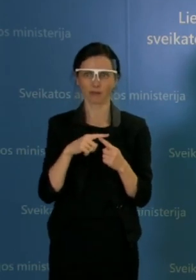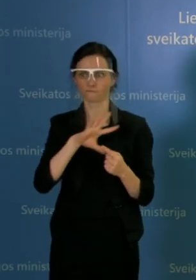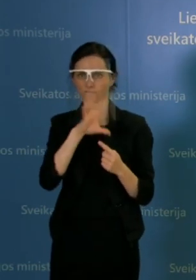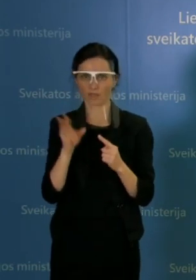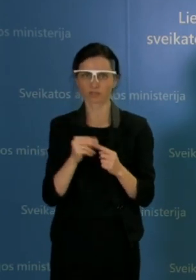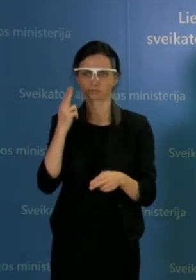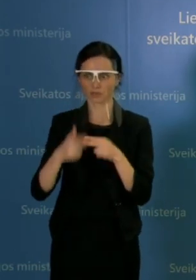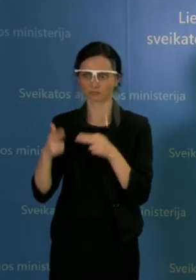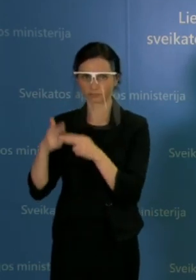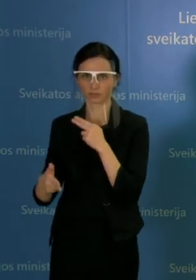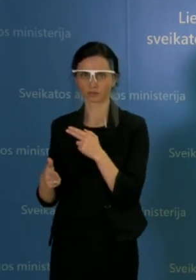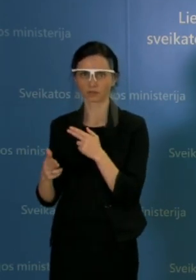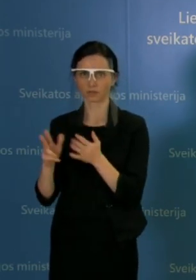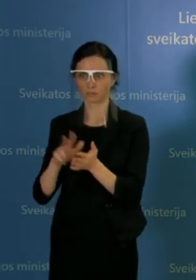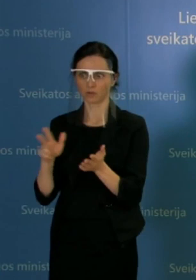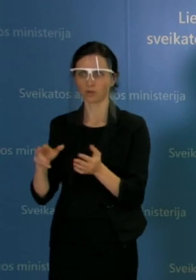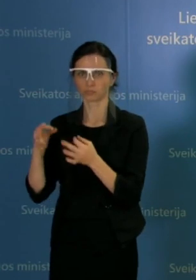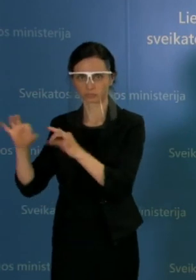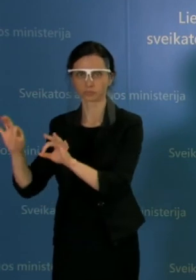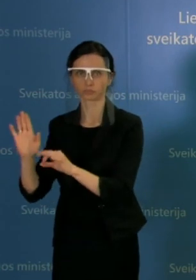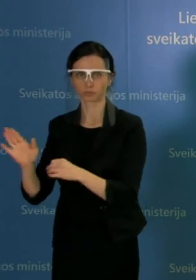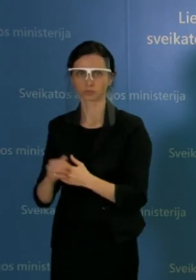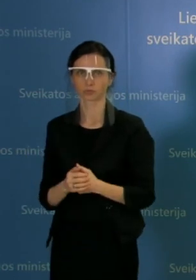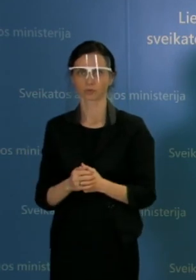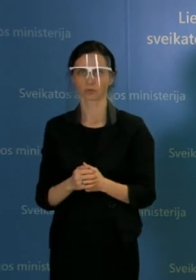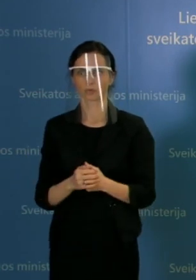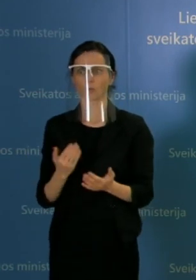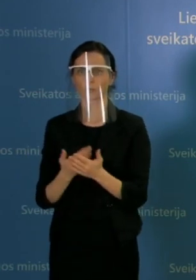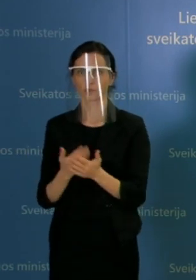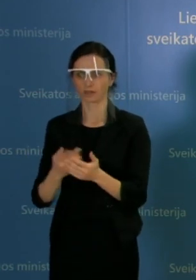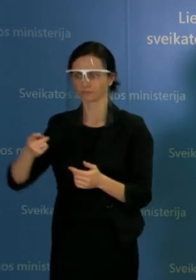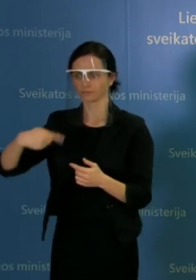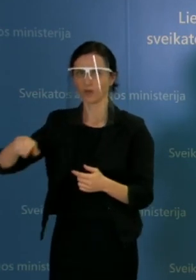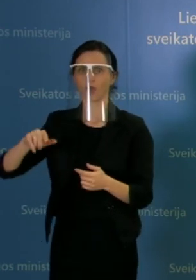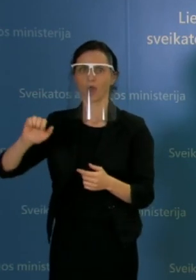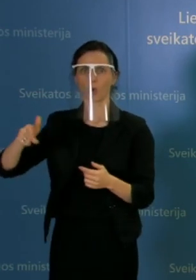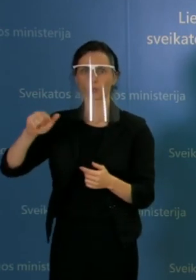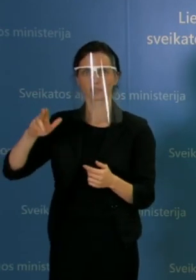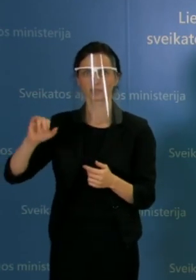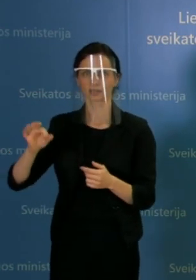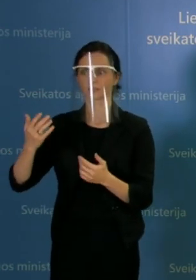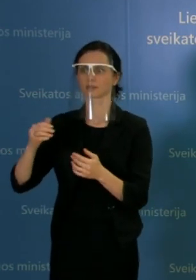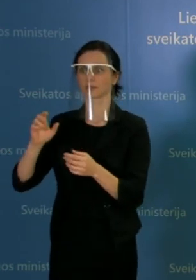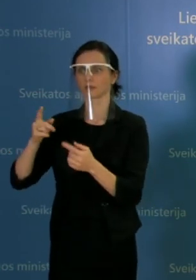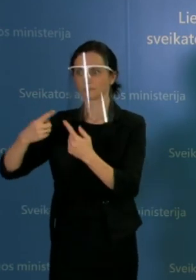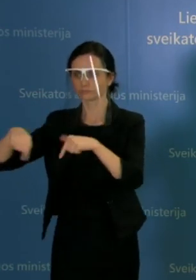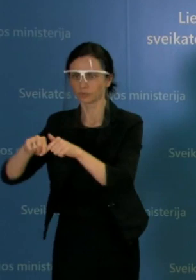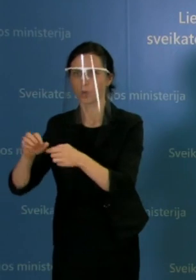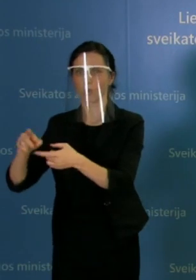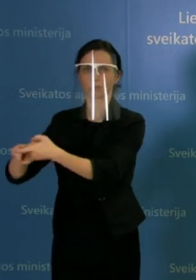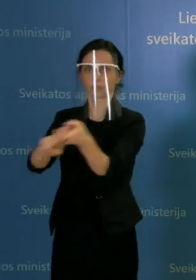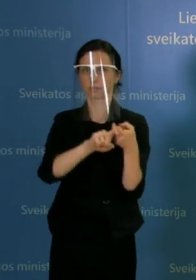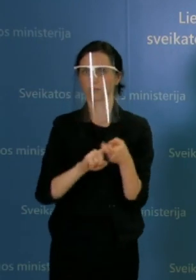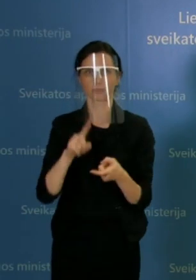tikrai imsis priemonių, nes labai svarbu, kad, na, tas virusas neišplistų į kitas fermas ir, kiek žinau, tų